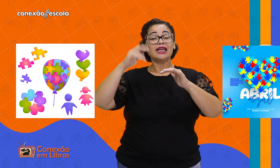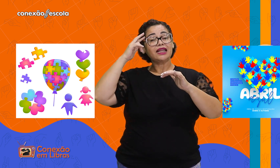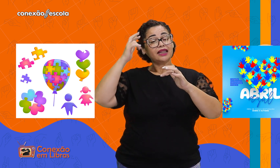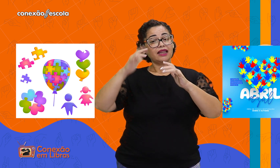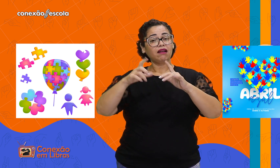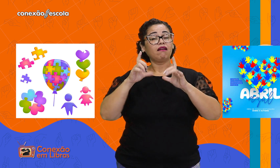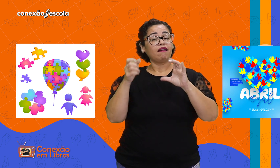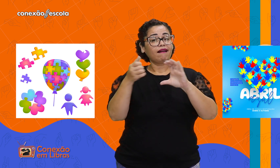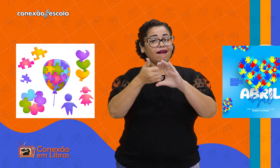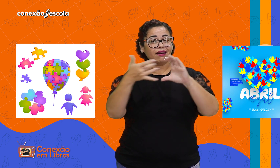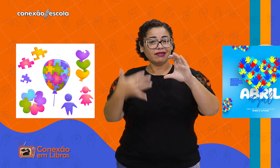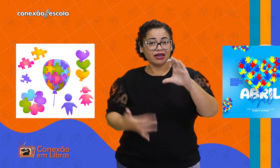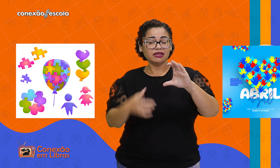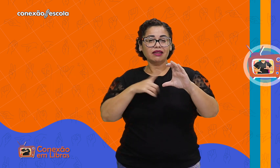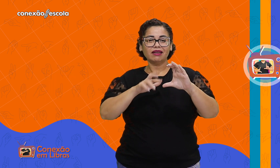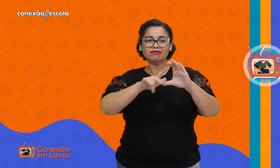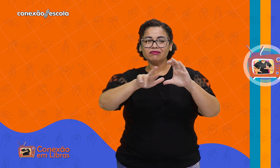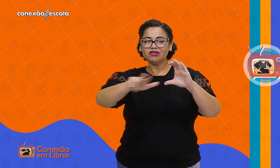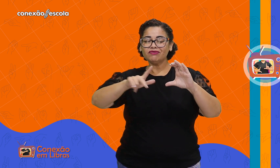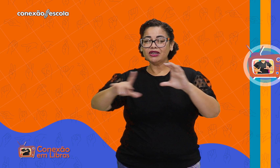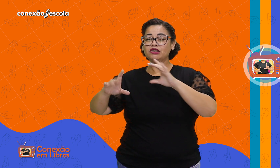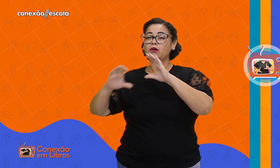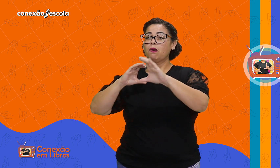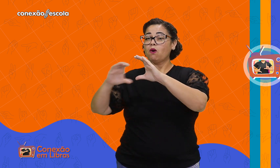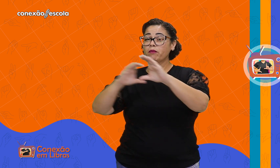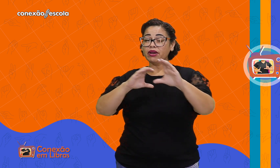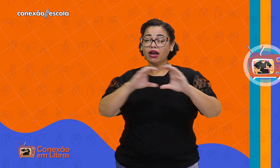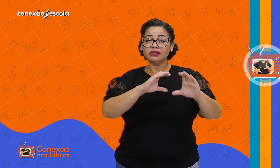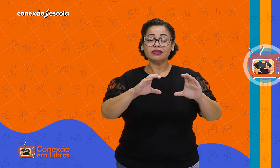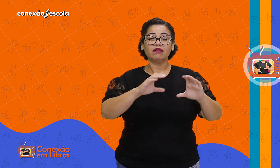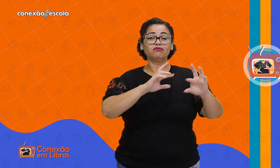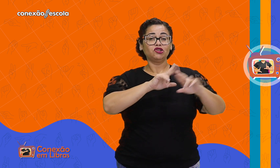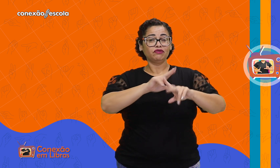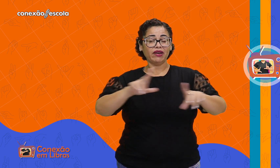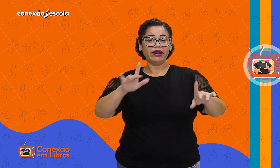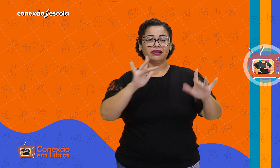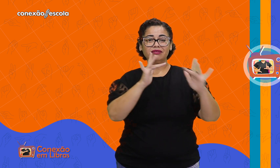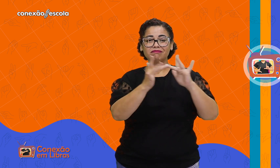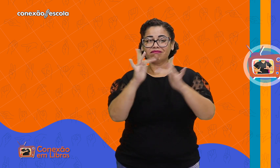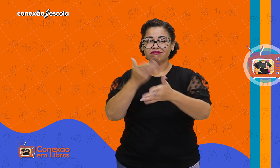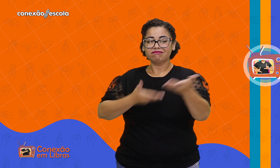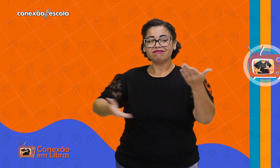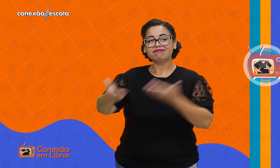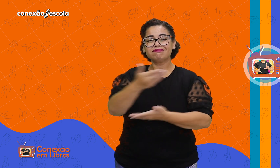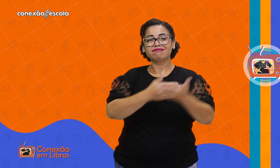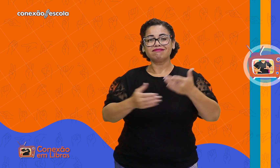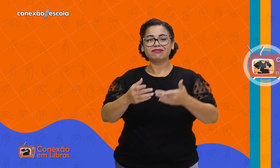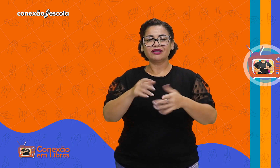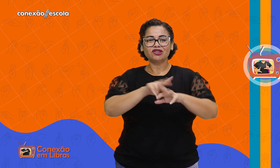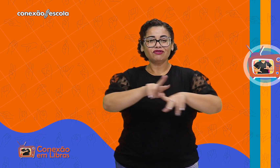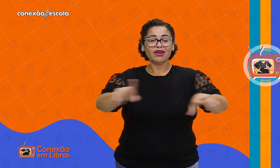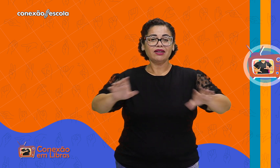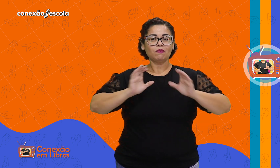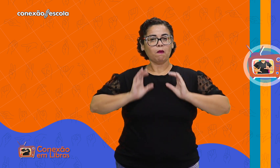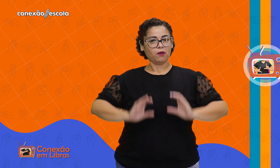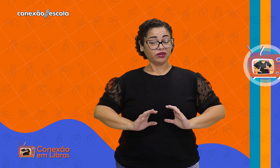neurodesenvolvimento caracterizado por diferenças na comunicação, interação social e padrões de